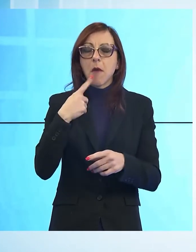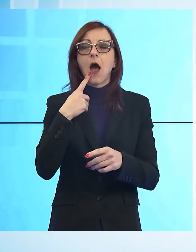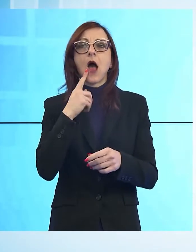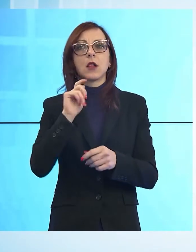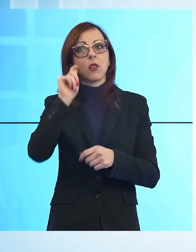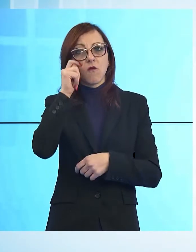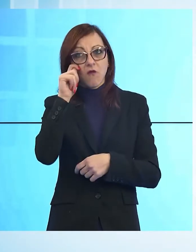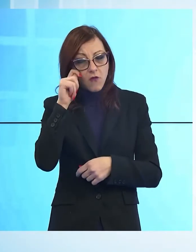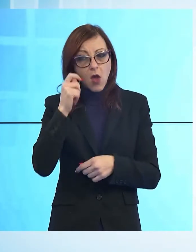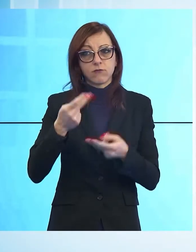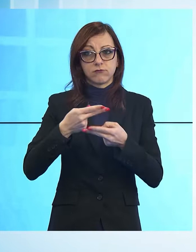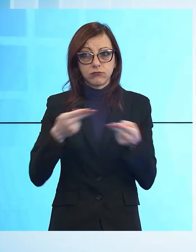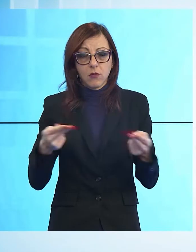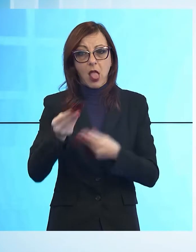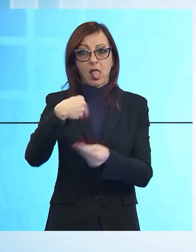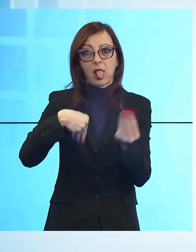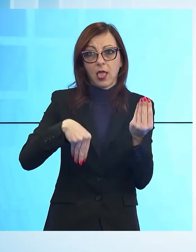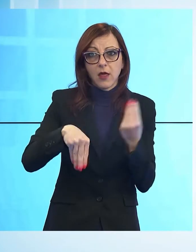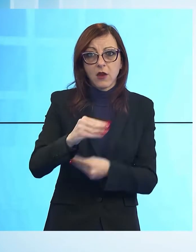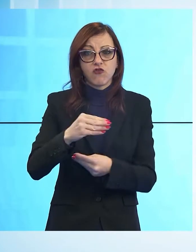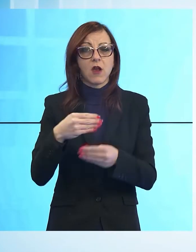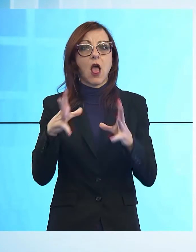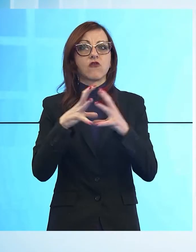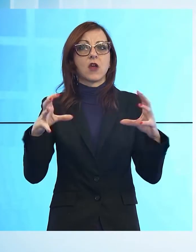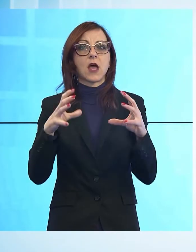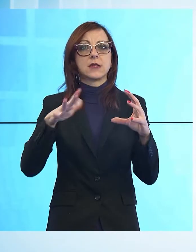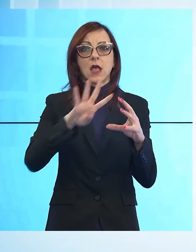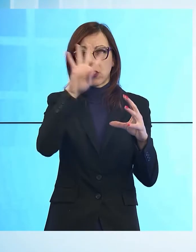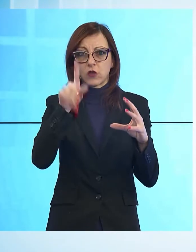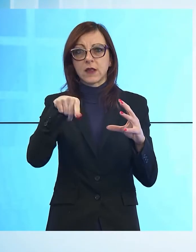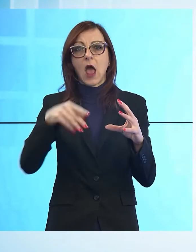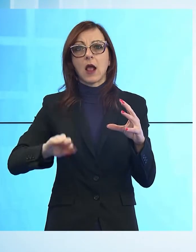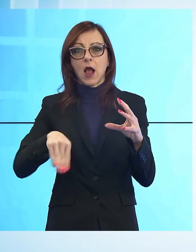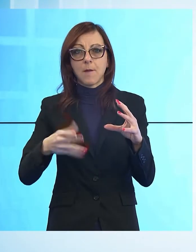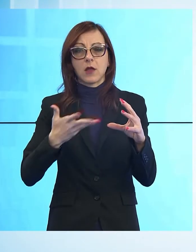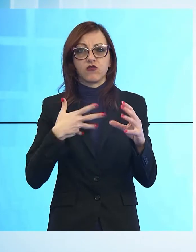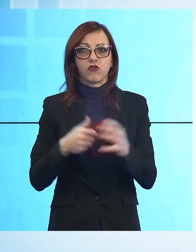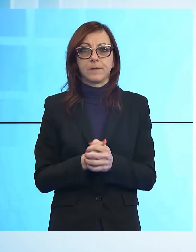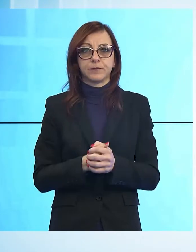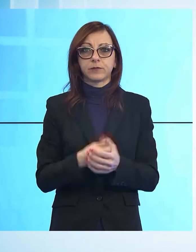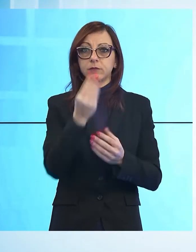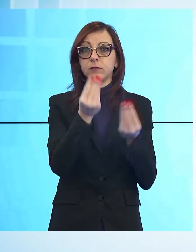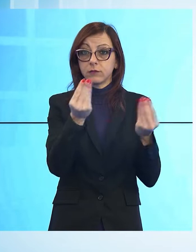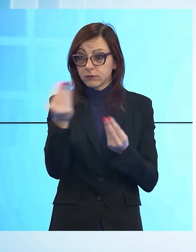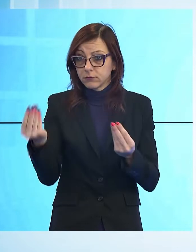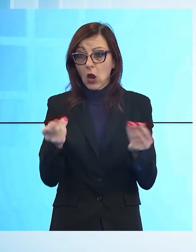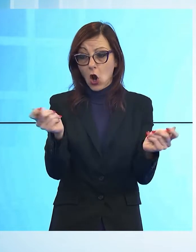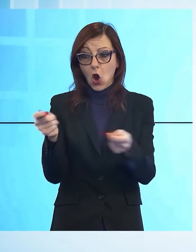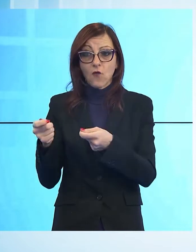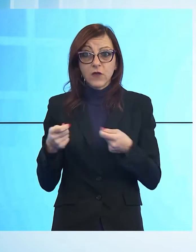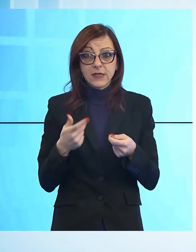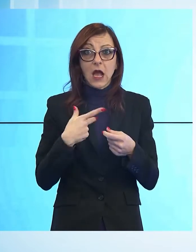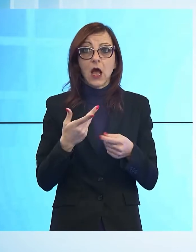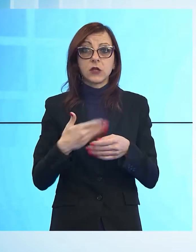riciclaggio dei relativi proventi illeciti in aziende toscane e campane. Tra i beni confiscati, per la maggior parte localizzati nella